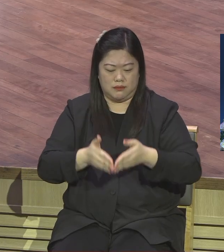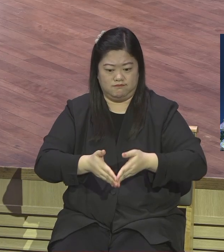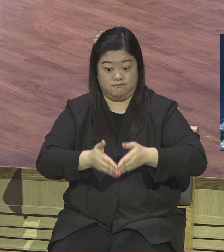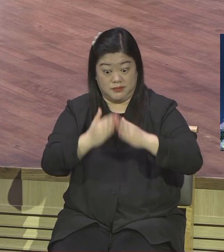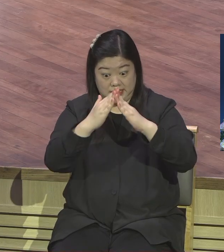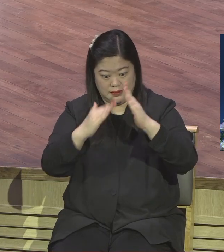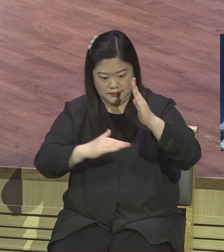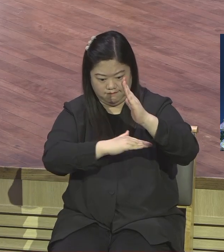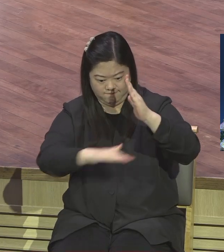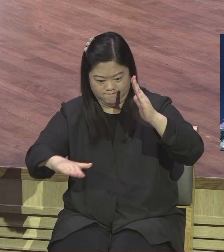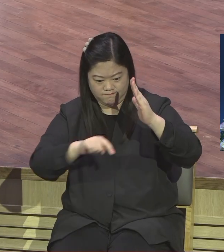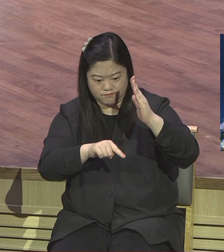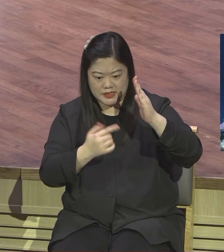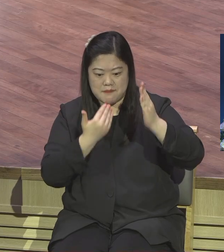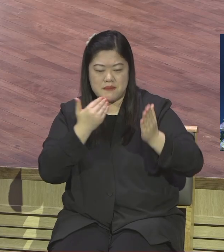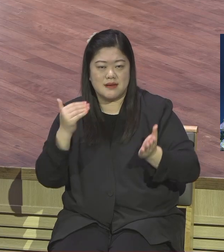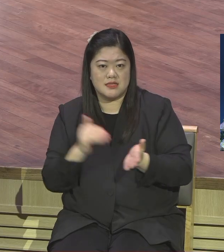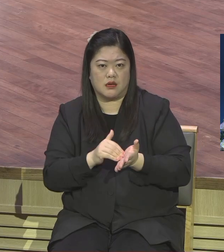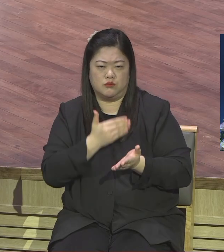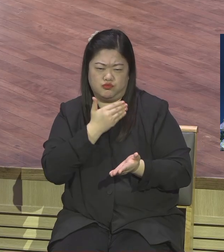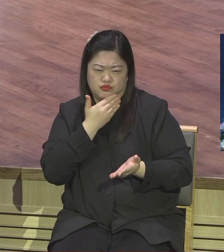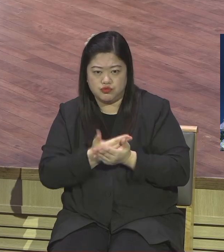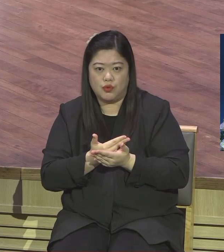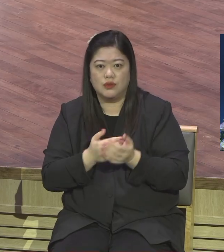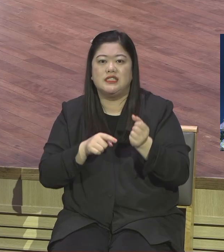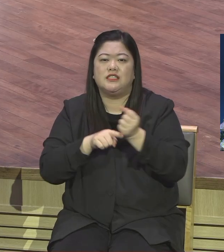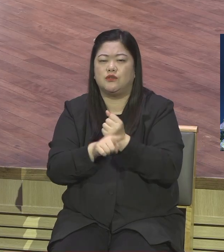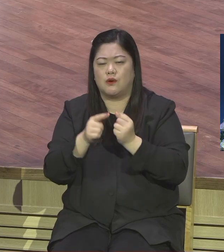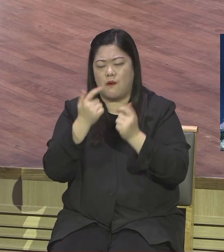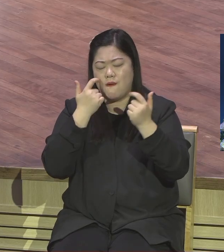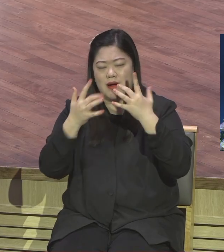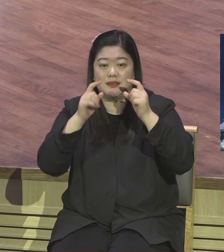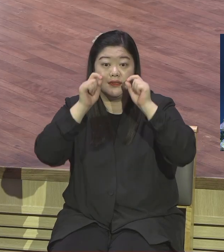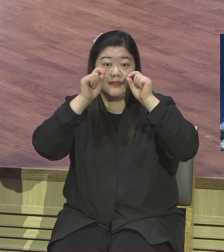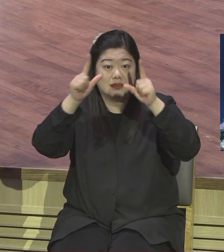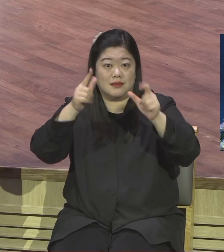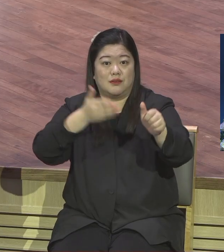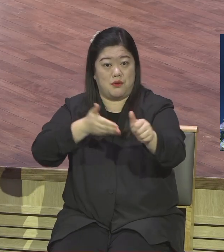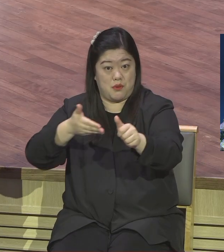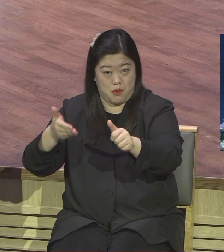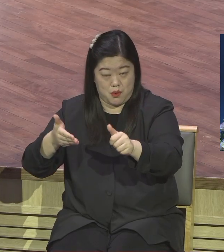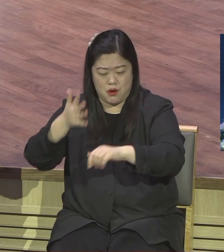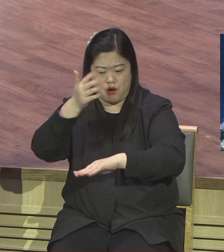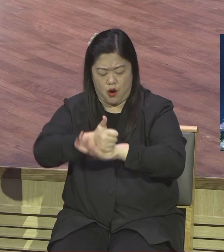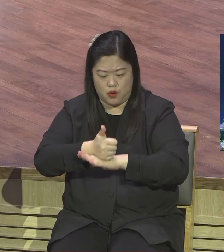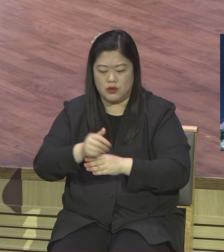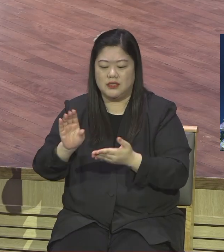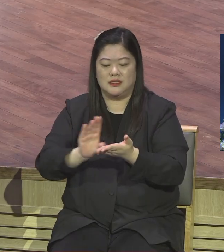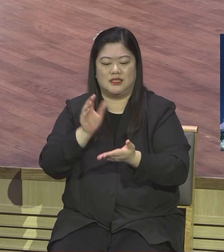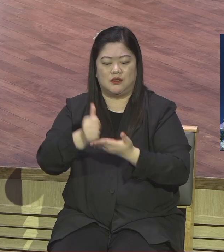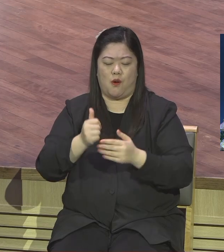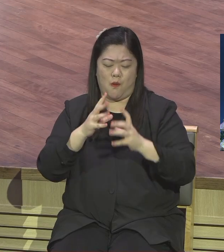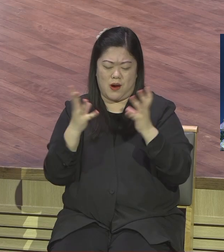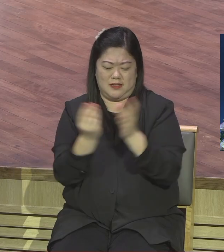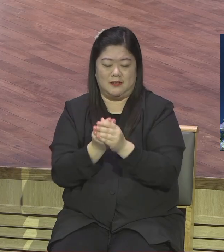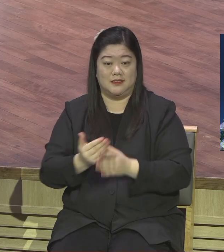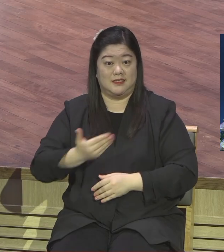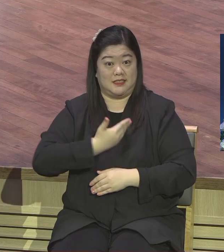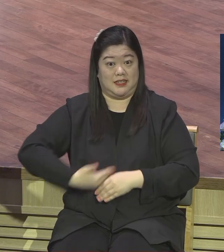어떠한 역할을 감당해야 되는지 분명히 깨닫고 그 사명을 감당하는 그리스도의 절대자자들 다 되시기를 제문으로